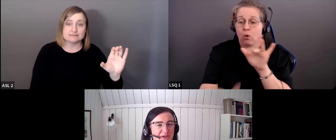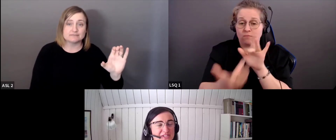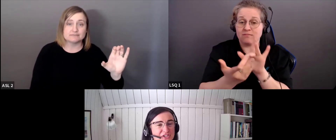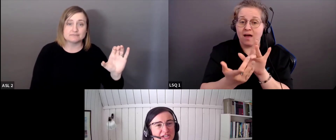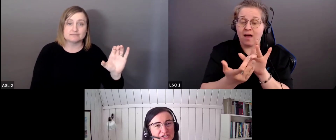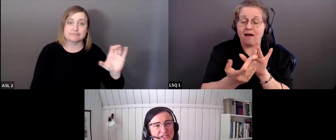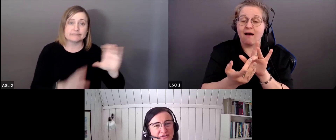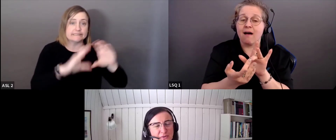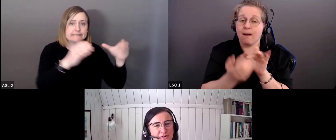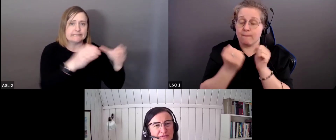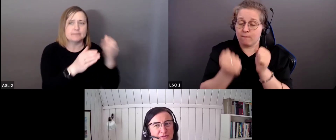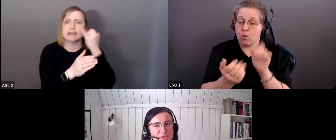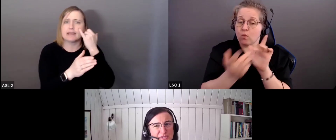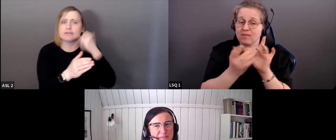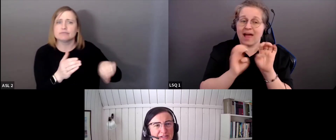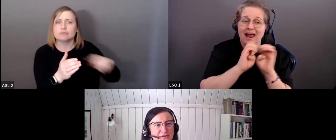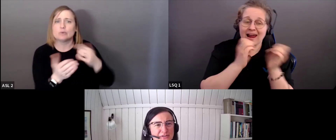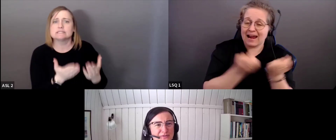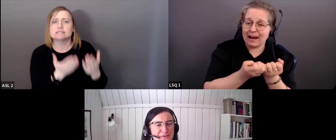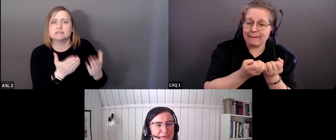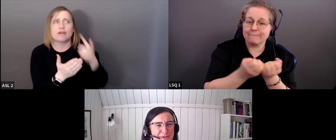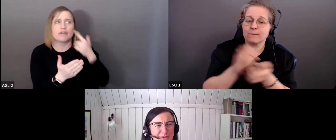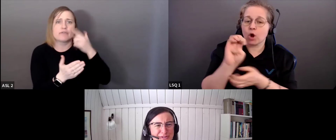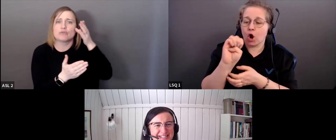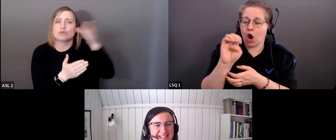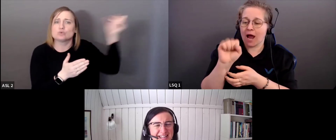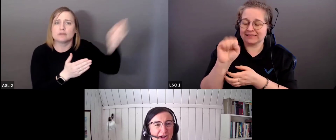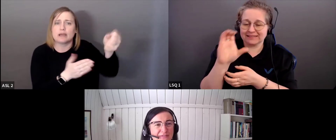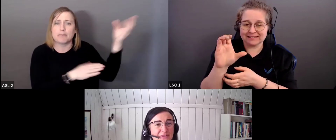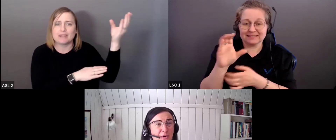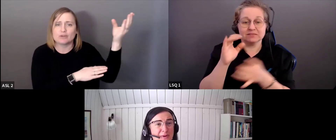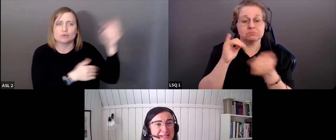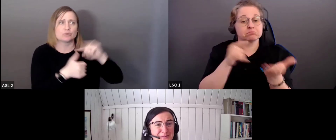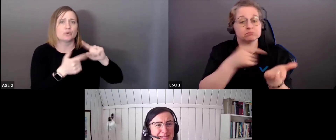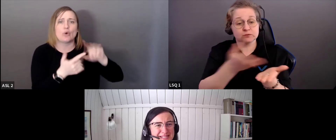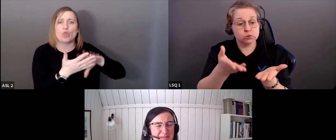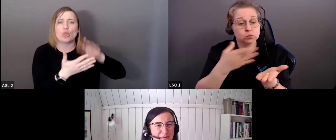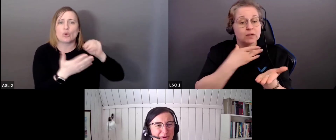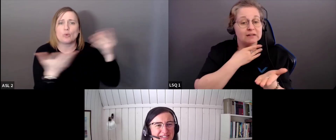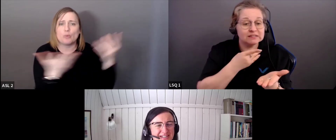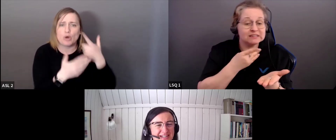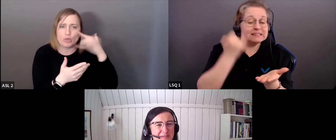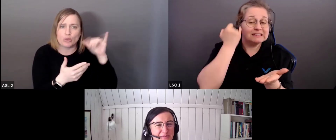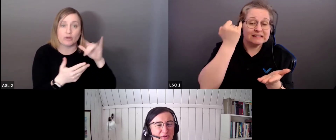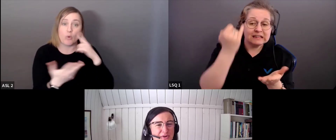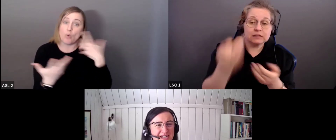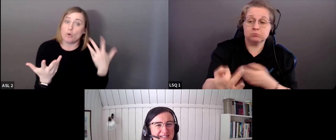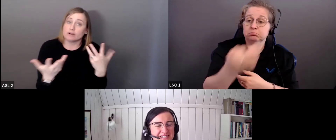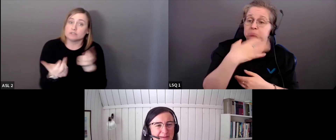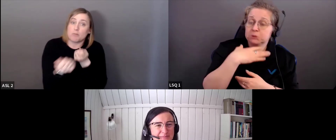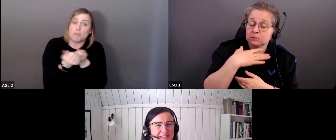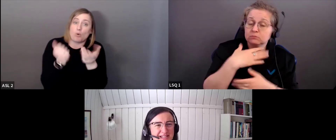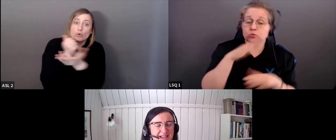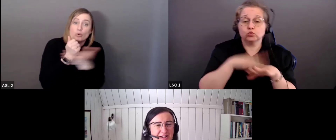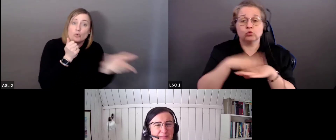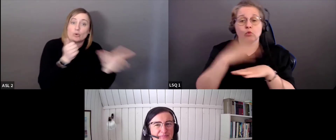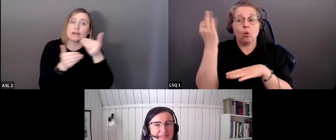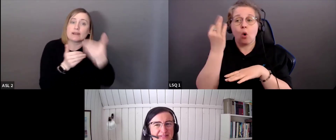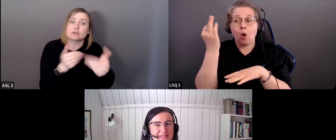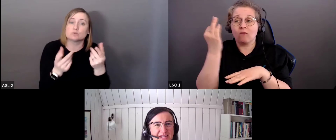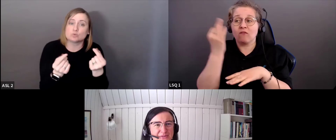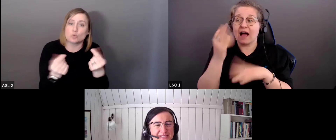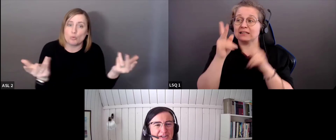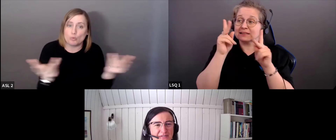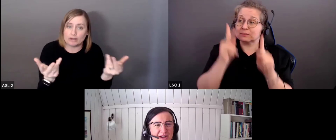les membres de l'équipe de l'ESC si vous avez des idées à proposer sur des conférenciers futurs,